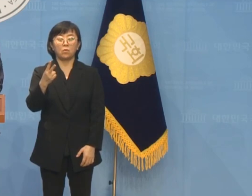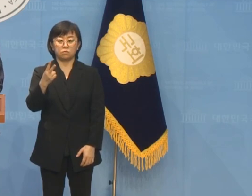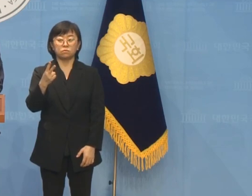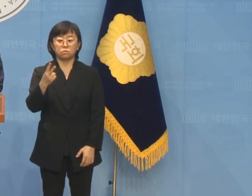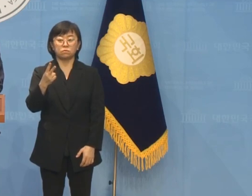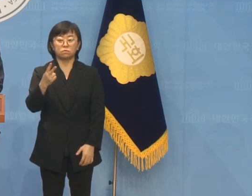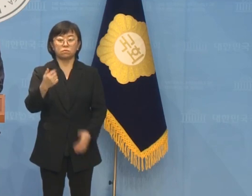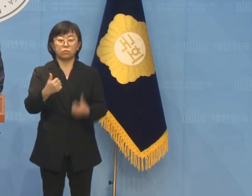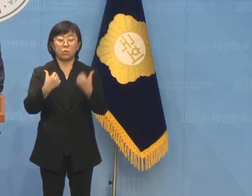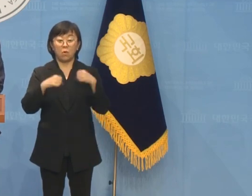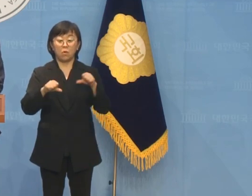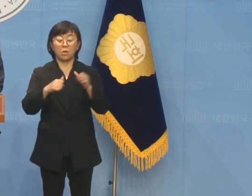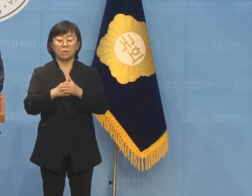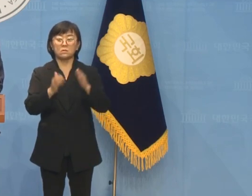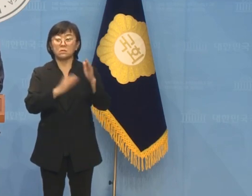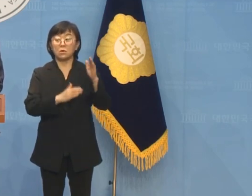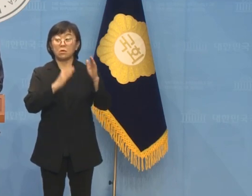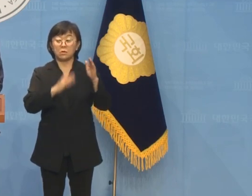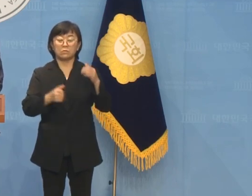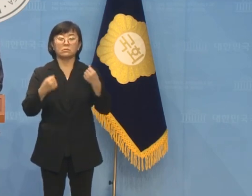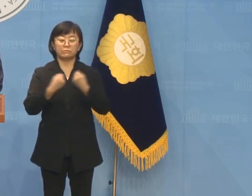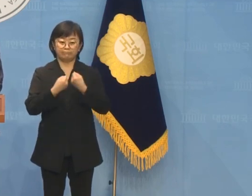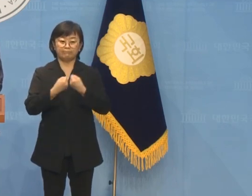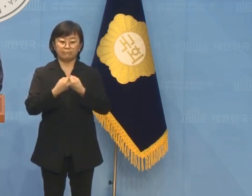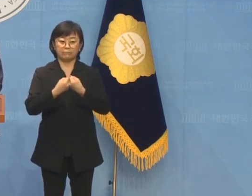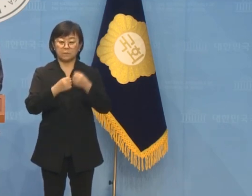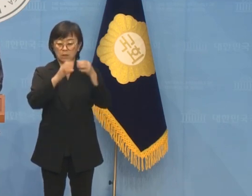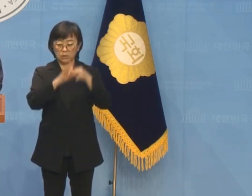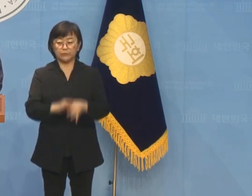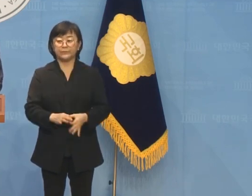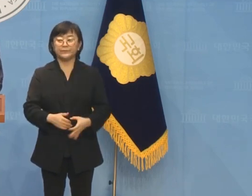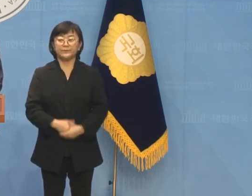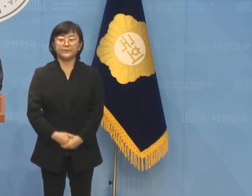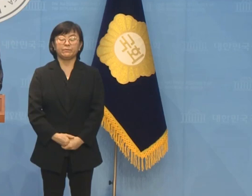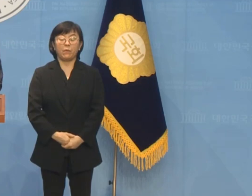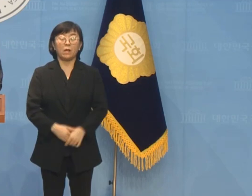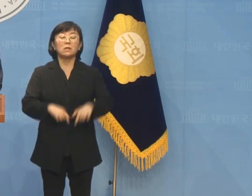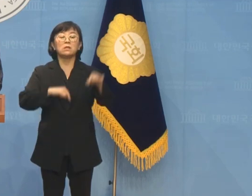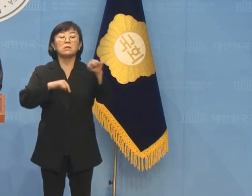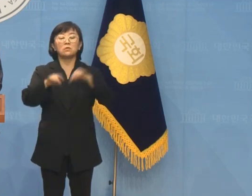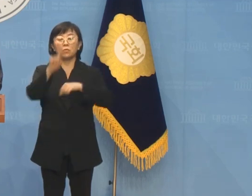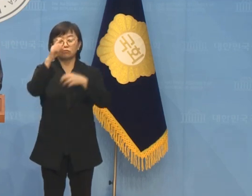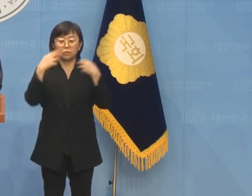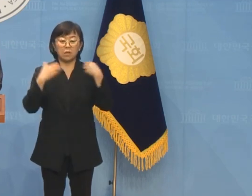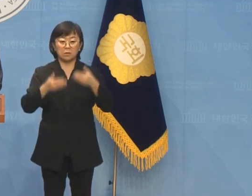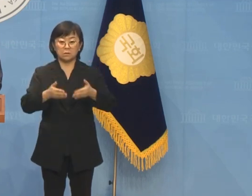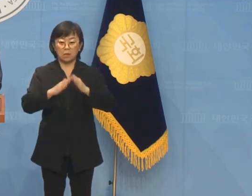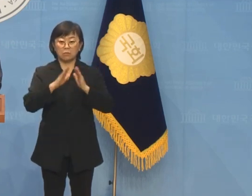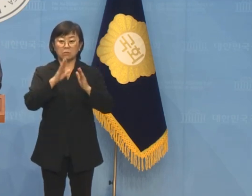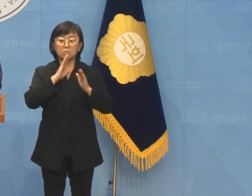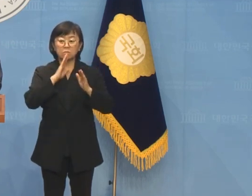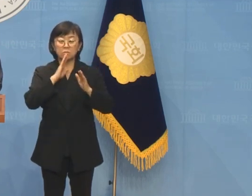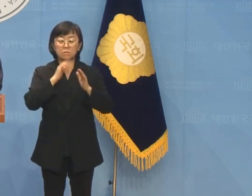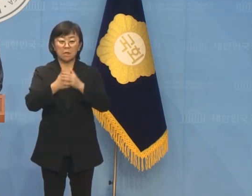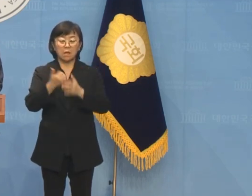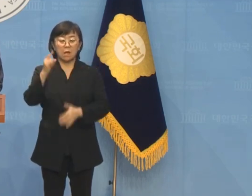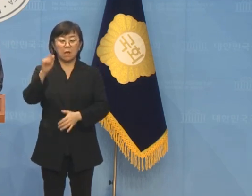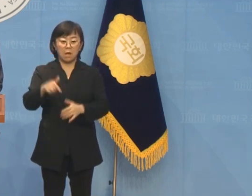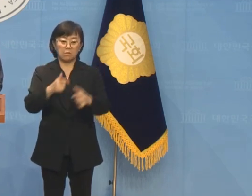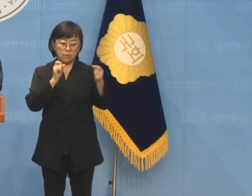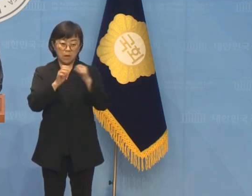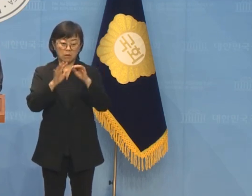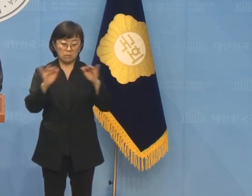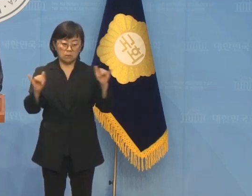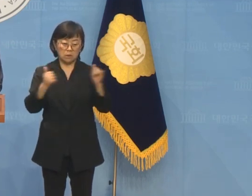저는 결탄코 싸울 것입니다. 이 정권이 어떻게 세운 정권인데 핵관들의